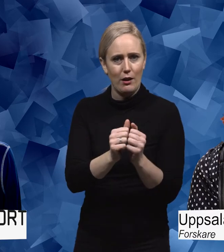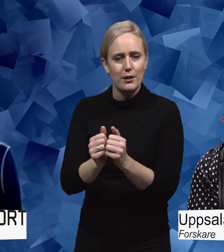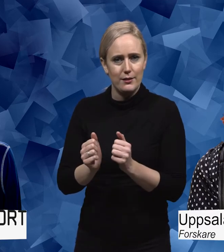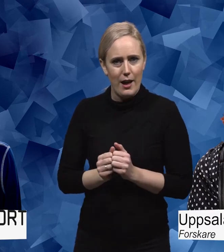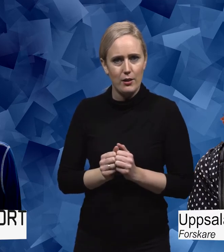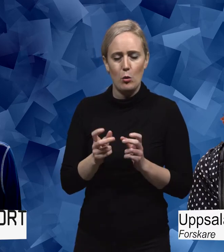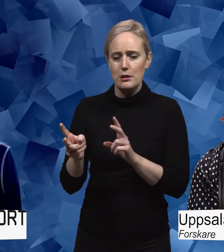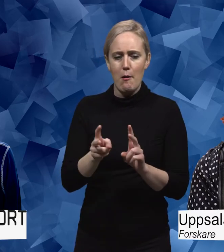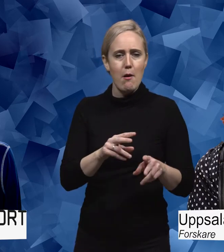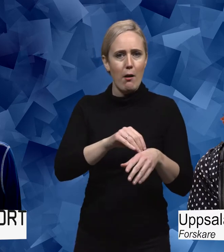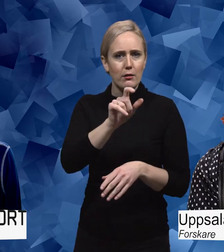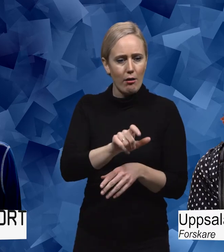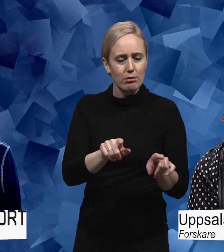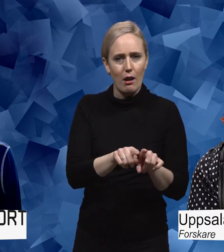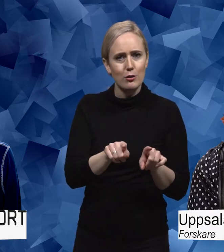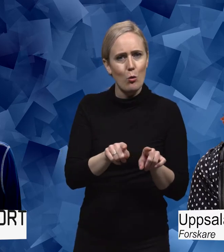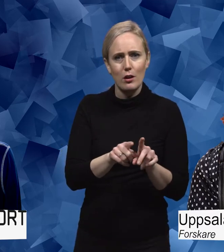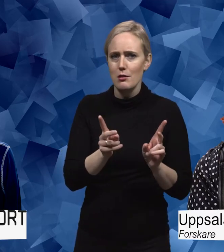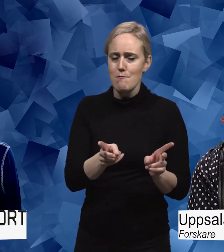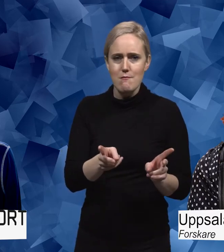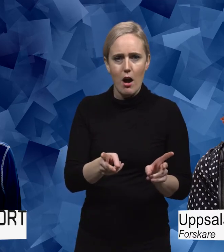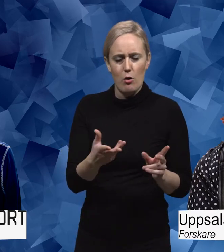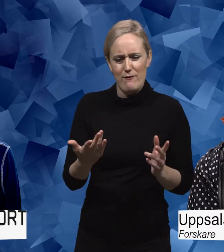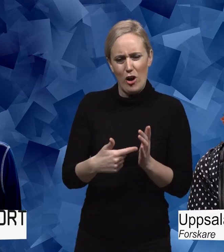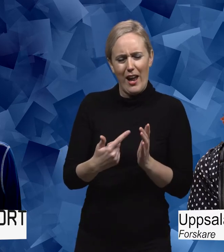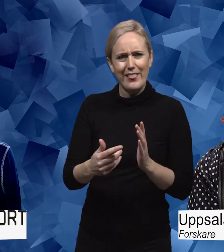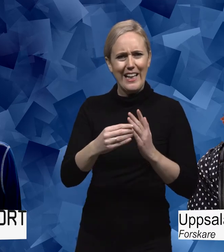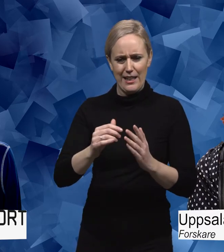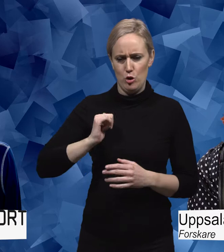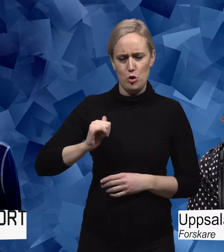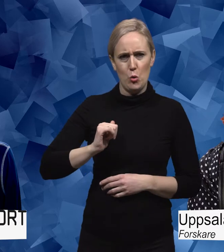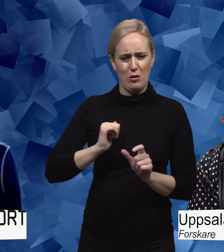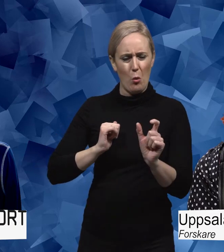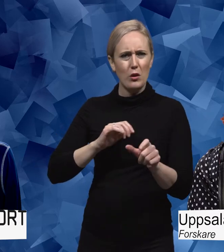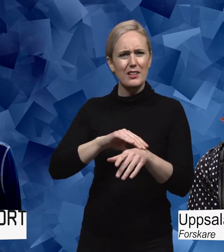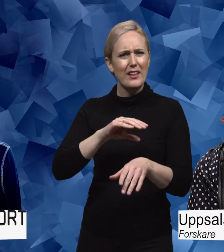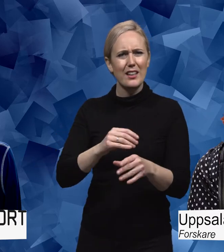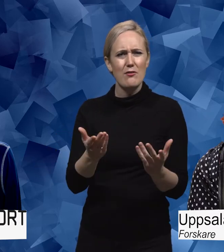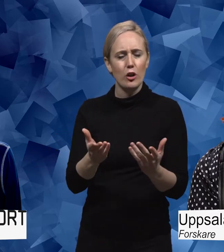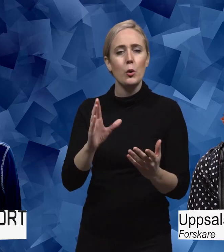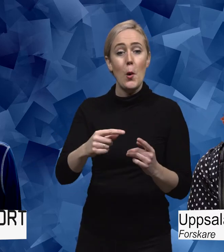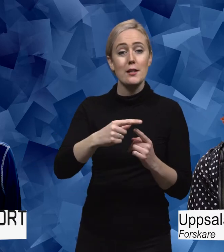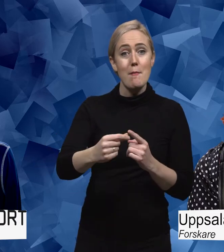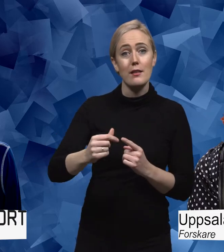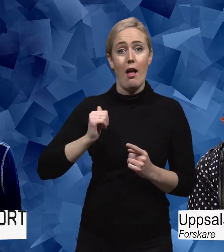gör. Och då började jag fundera på, vad heter då lead user på svenska? Och då heter det spetsanvändare.